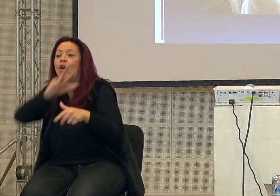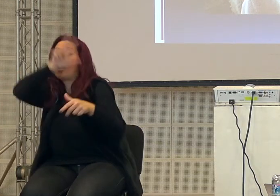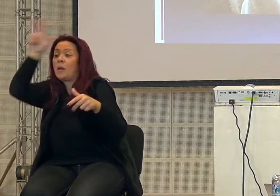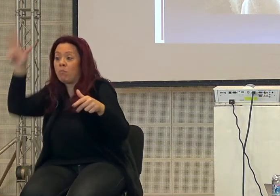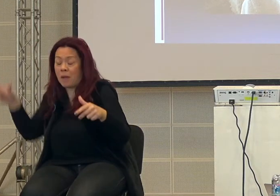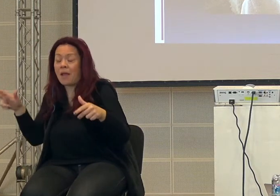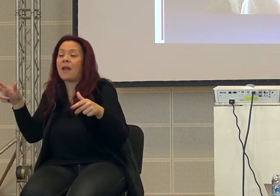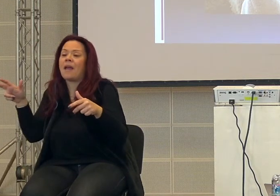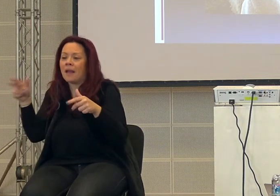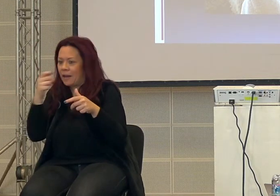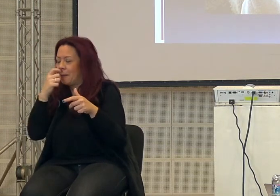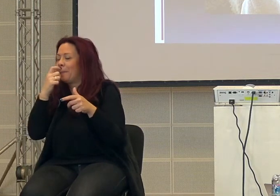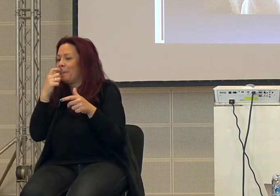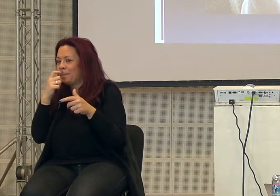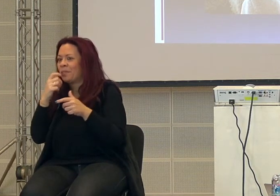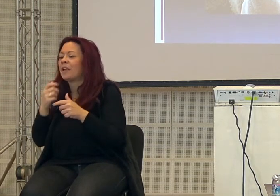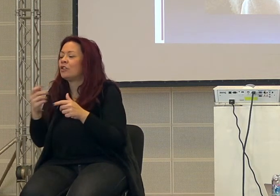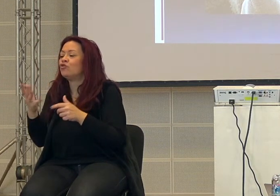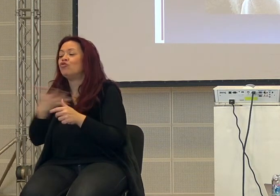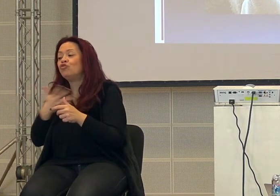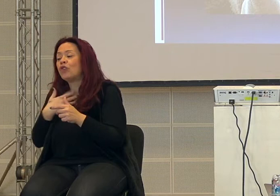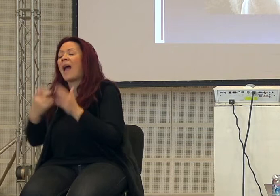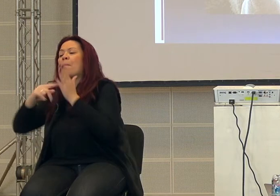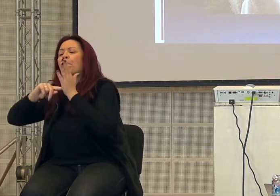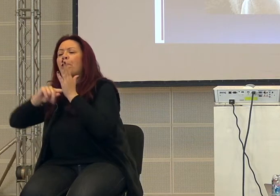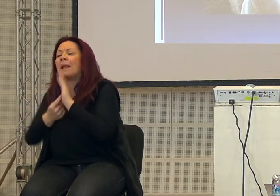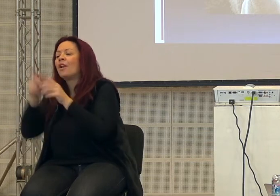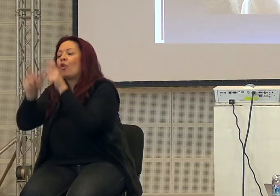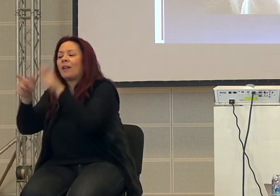assiro, babilonese, ormai ci sono milioni di sudditi,